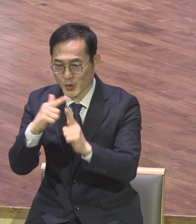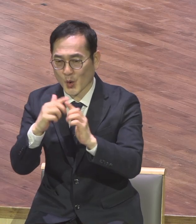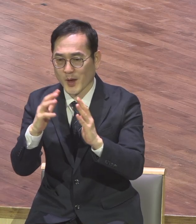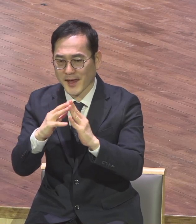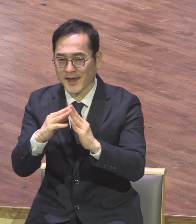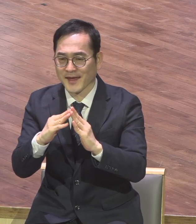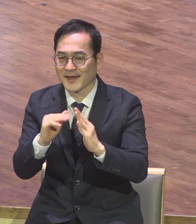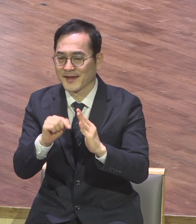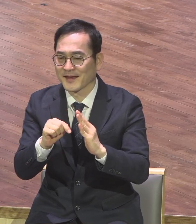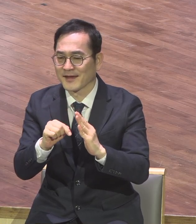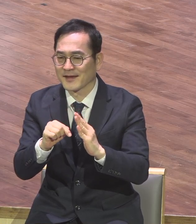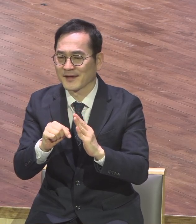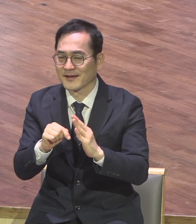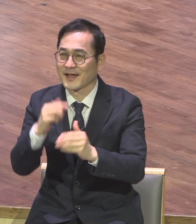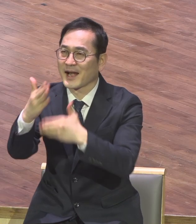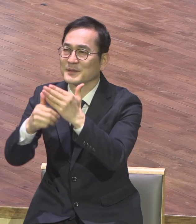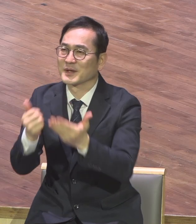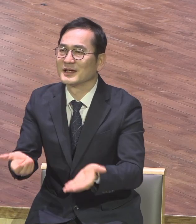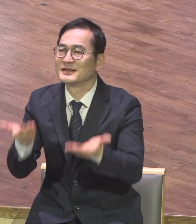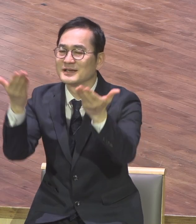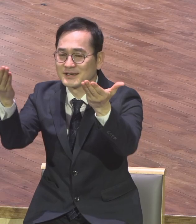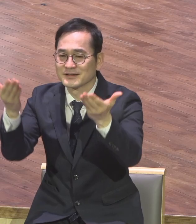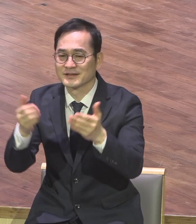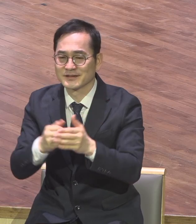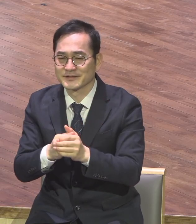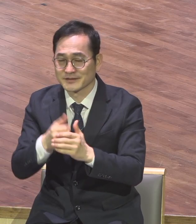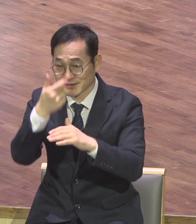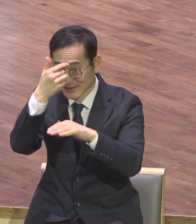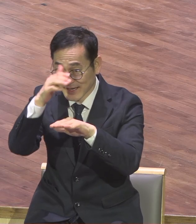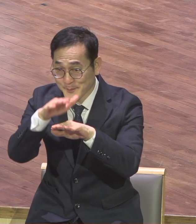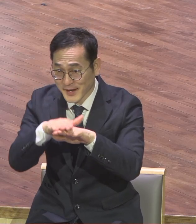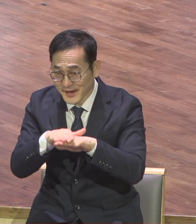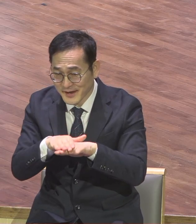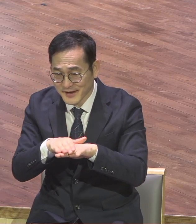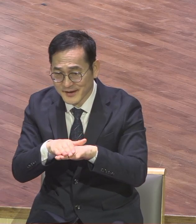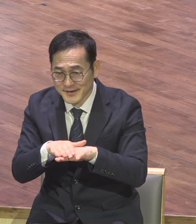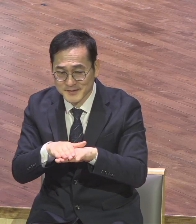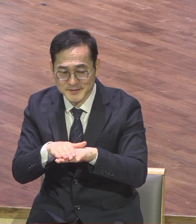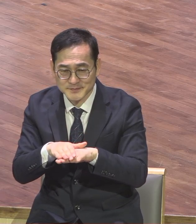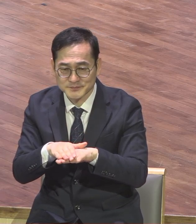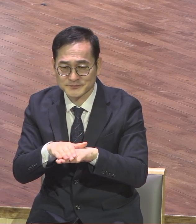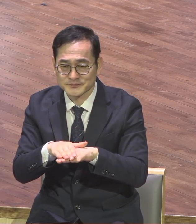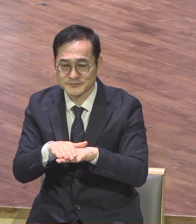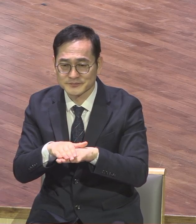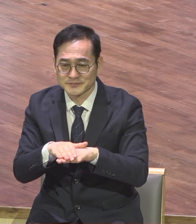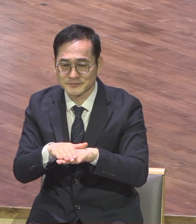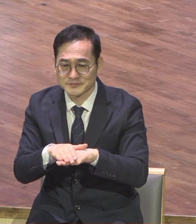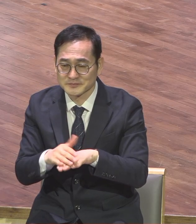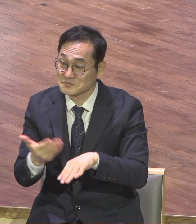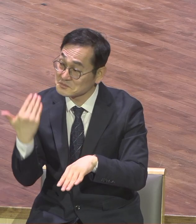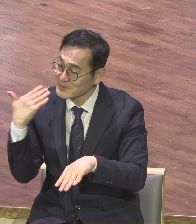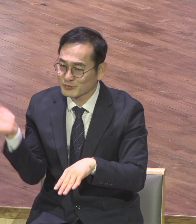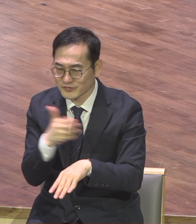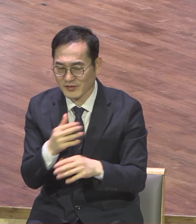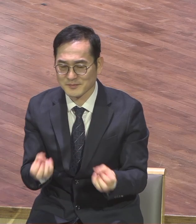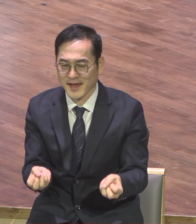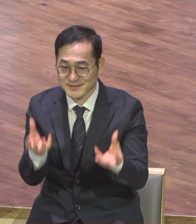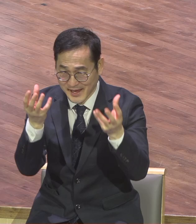기념하고 축하하는 다양한 행사가 이미 진행이 그렇게 되고 있습니다 당의